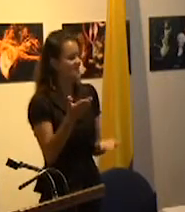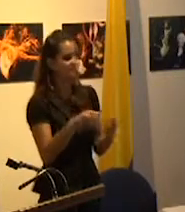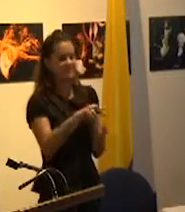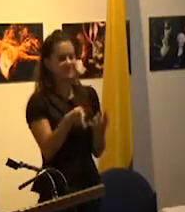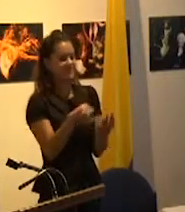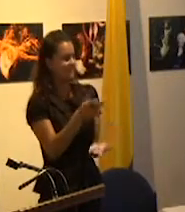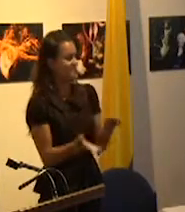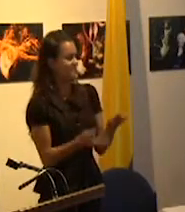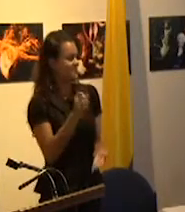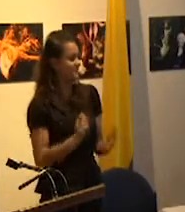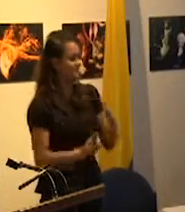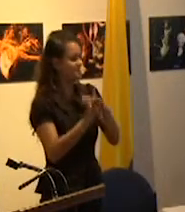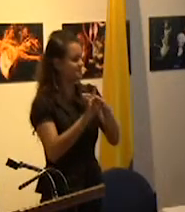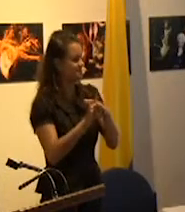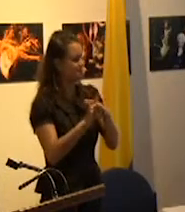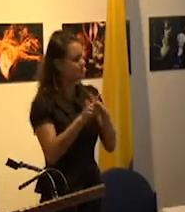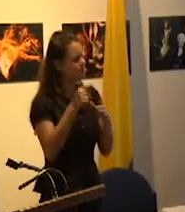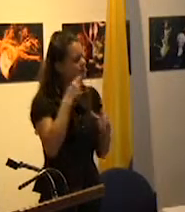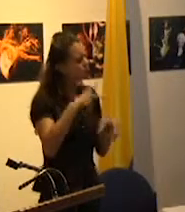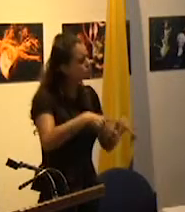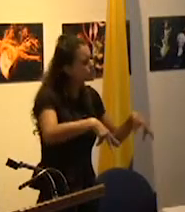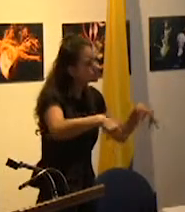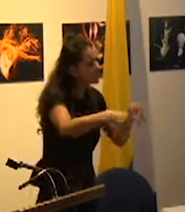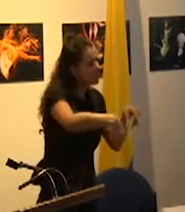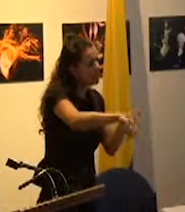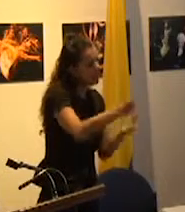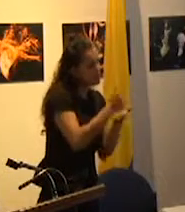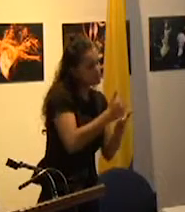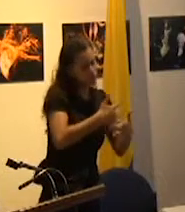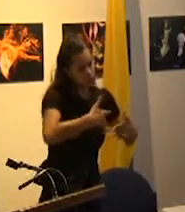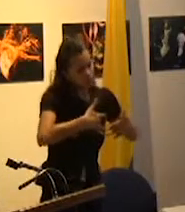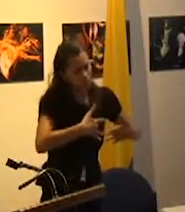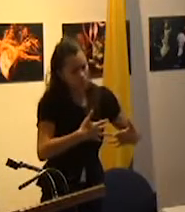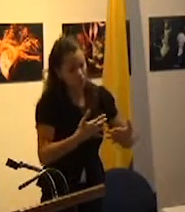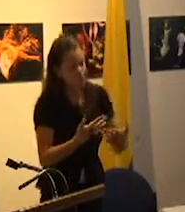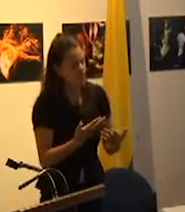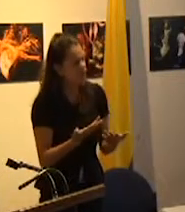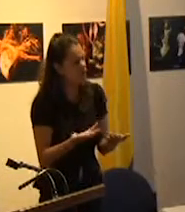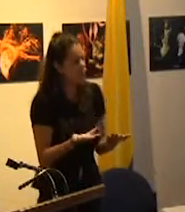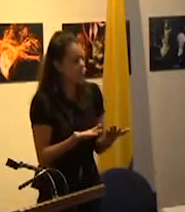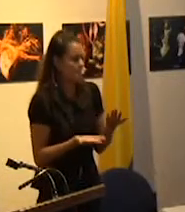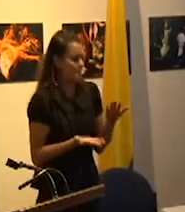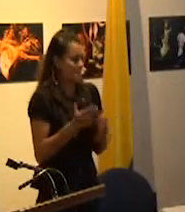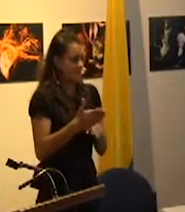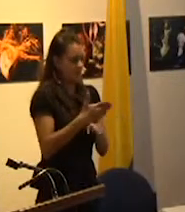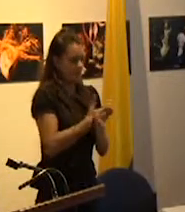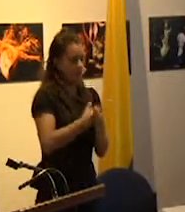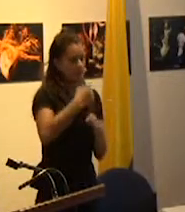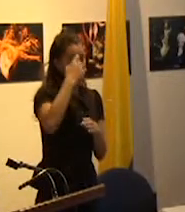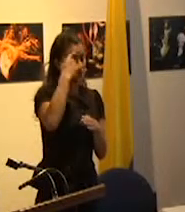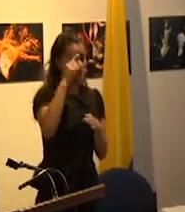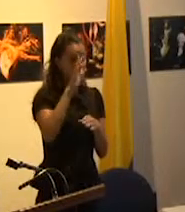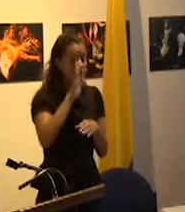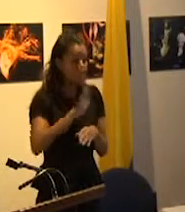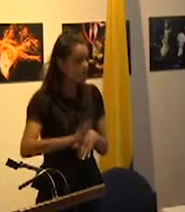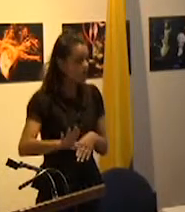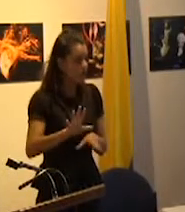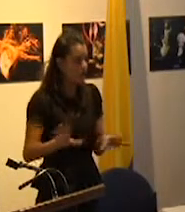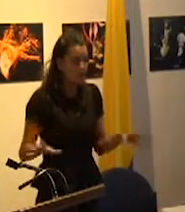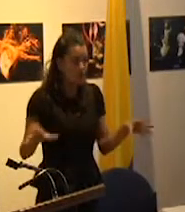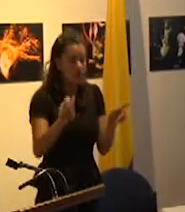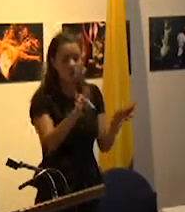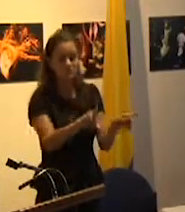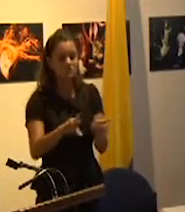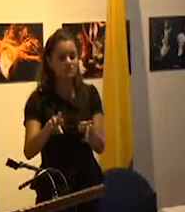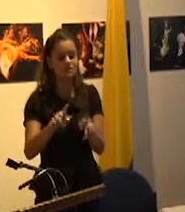sociedad son solidarios en la medida que perciben a la nación como una clase de riesgos relativamente